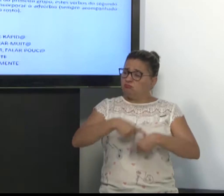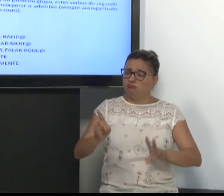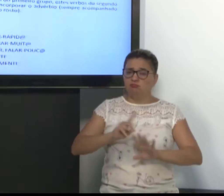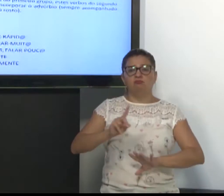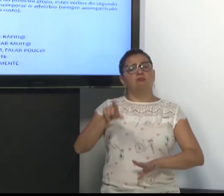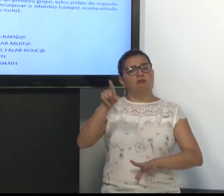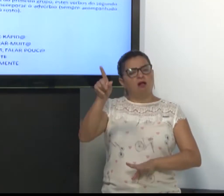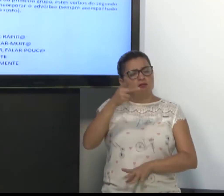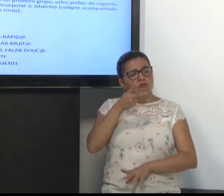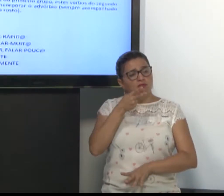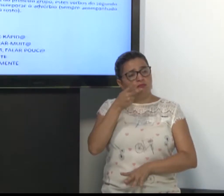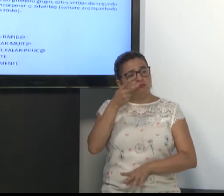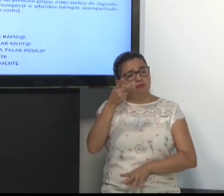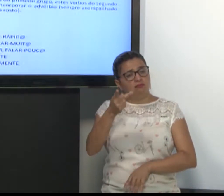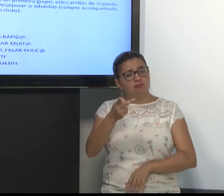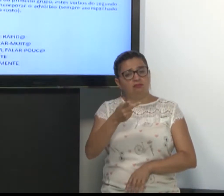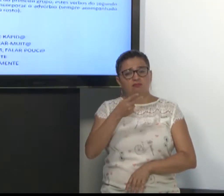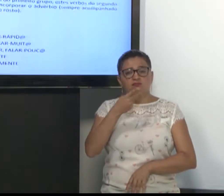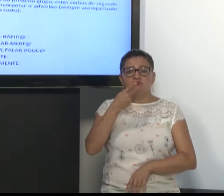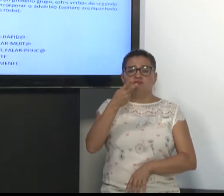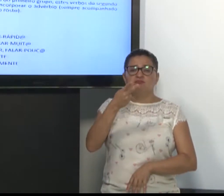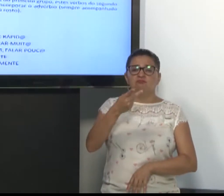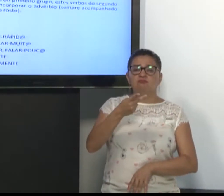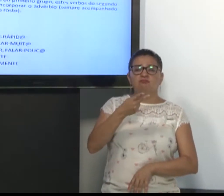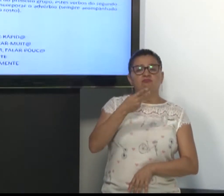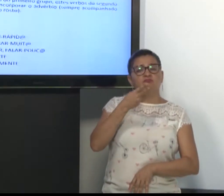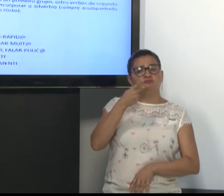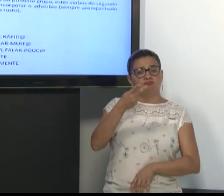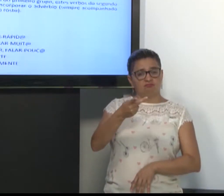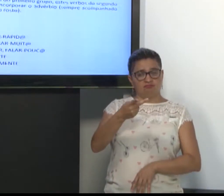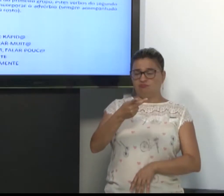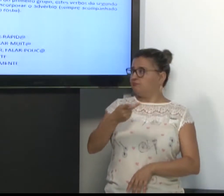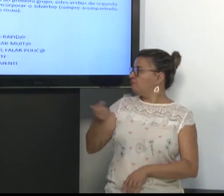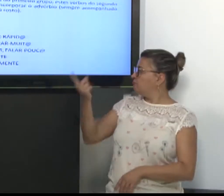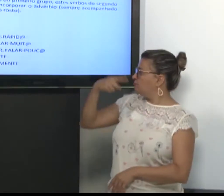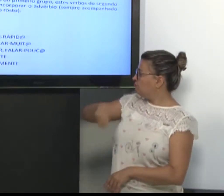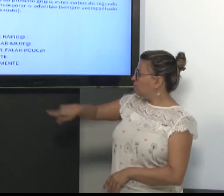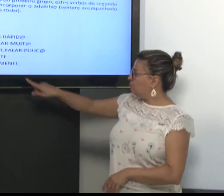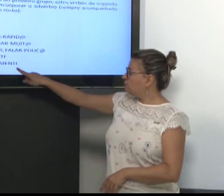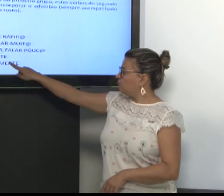devagar. Então, não precisa. Basta colocar a expressão.